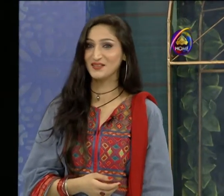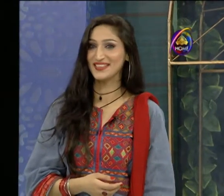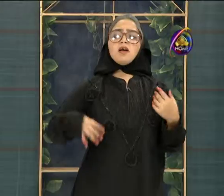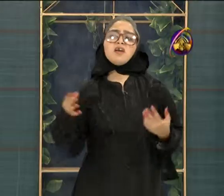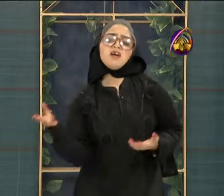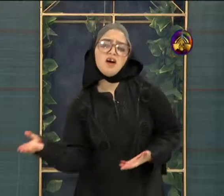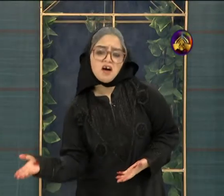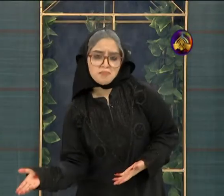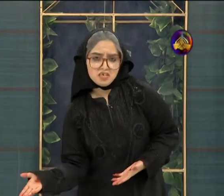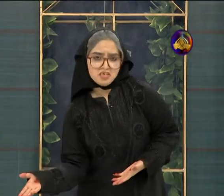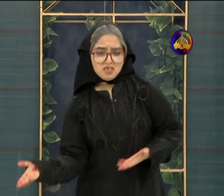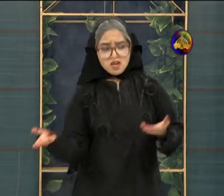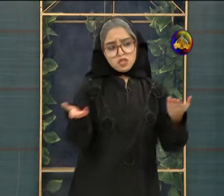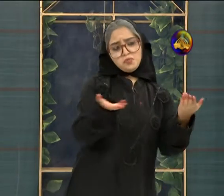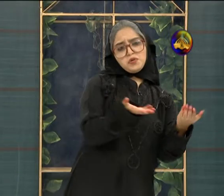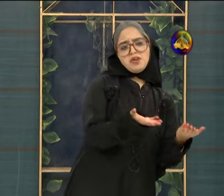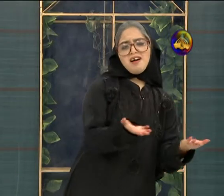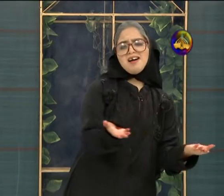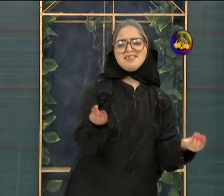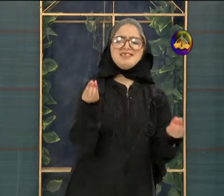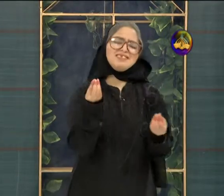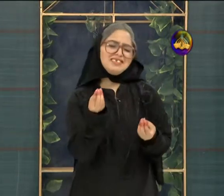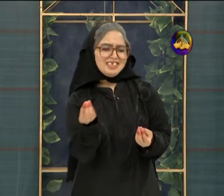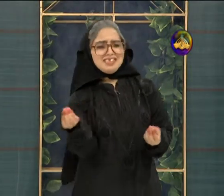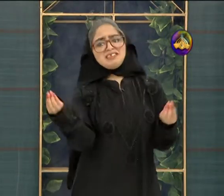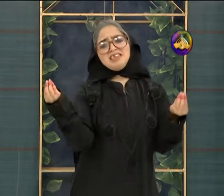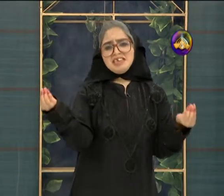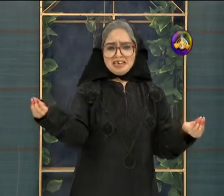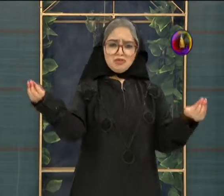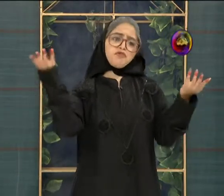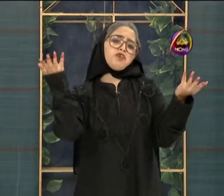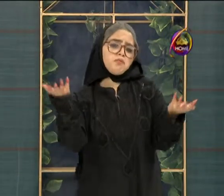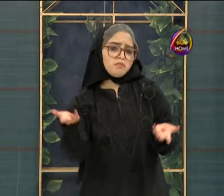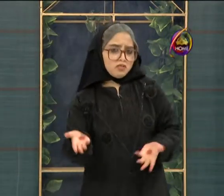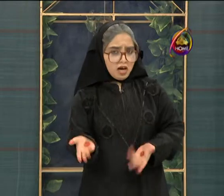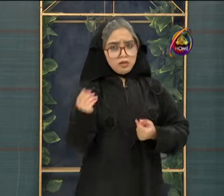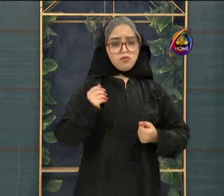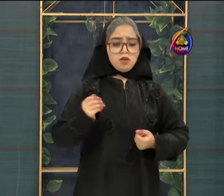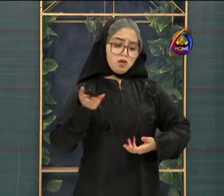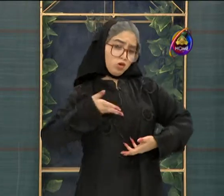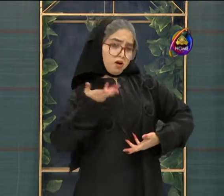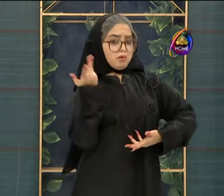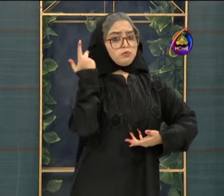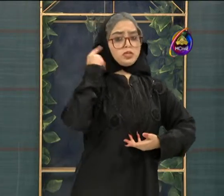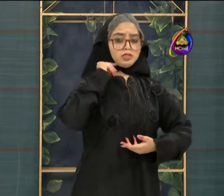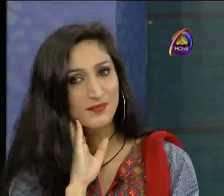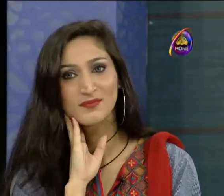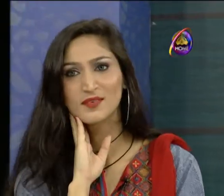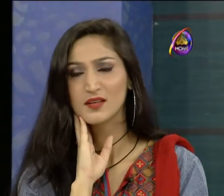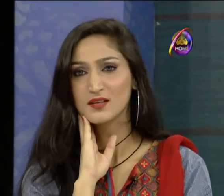گی ہاں بھائی جو اولاد اتنی نیک اور فرما بردار ہو تو ماں باپ کو کیا ضرورت کچھ کرنے کے